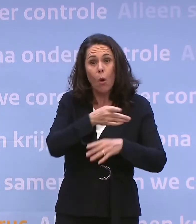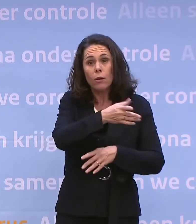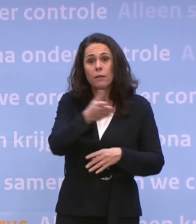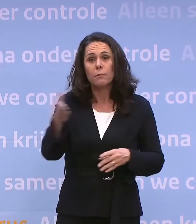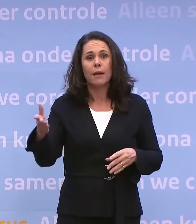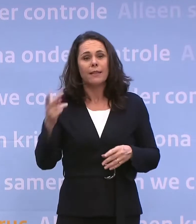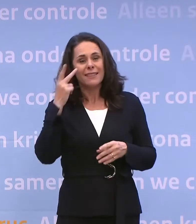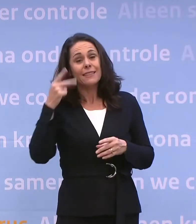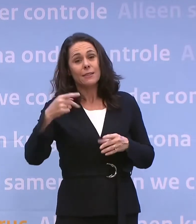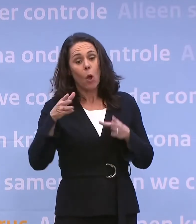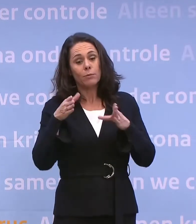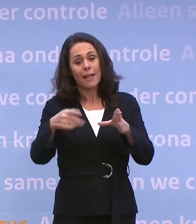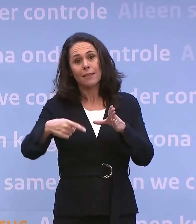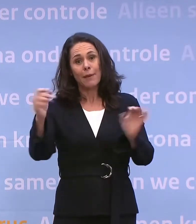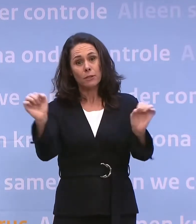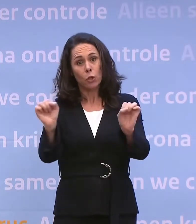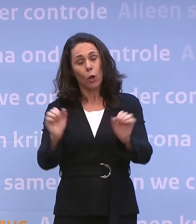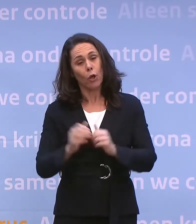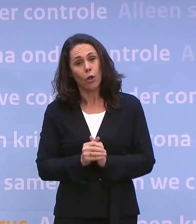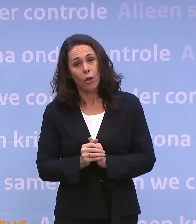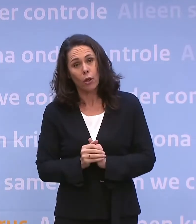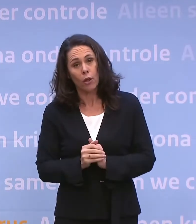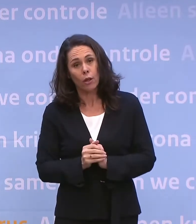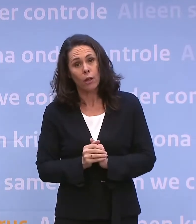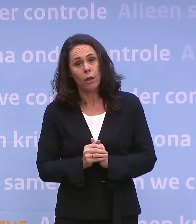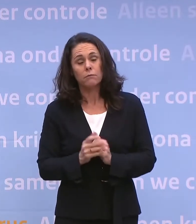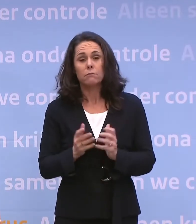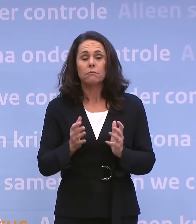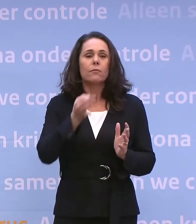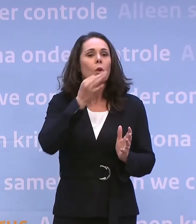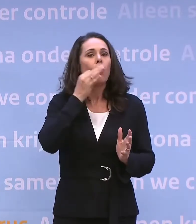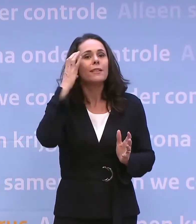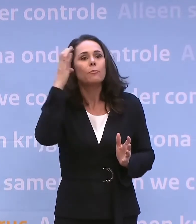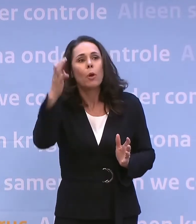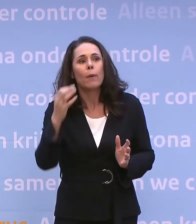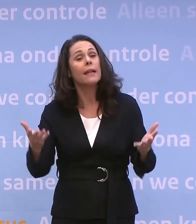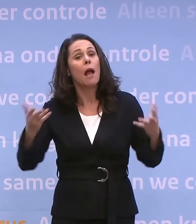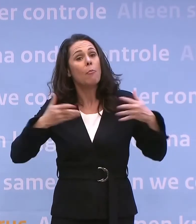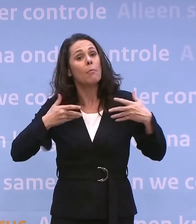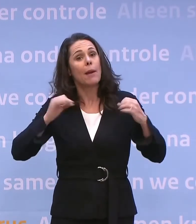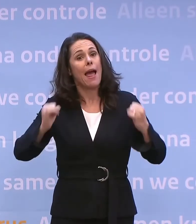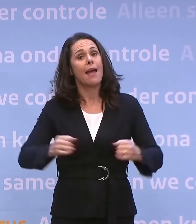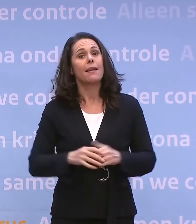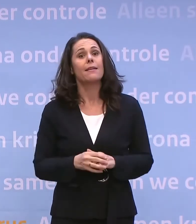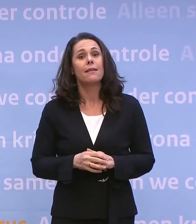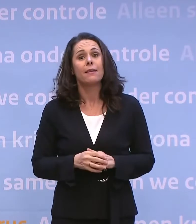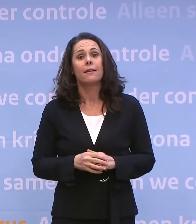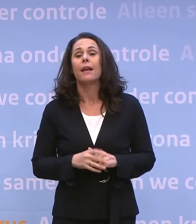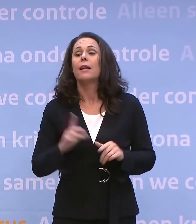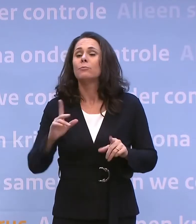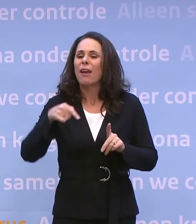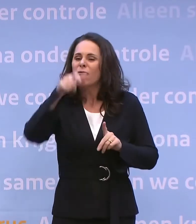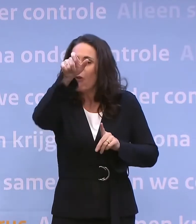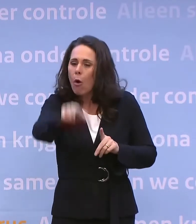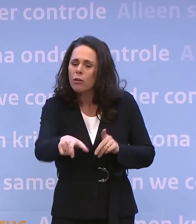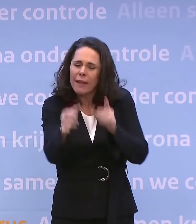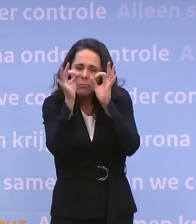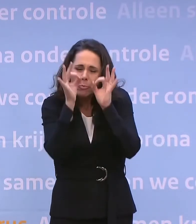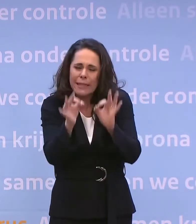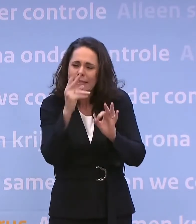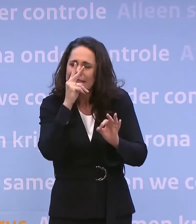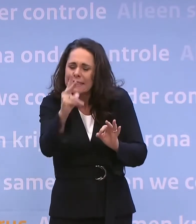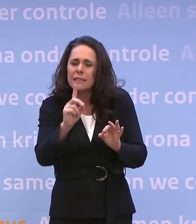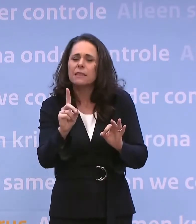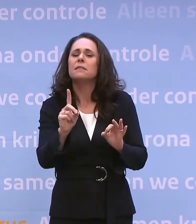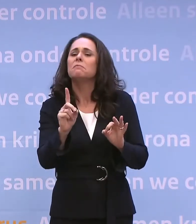straat zie je het weer drukken. Dat hoeft niet een probleem te zijn als iedereen op straat zich aan die anderhalve meter houdt. En we kijken de volgende weken heel precies aan de hand van de